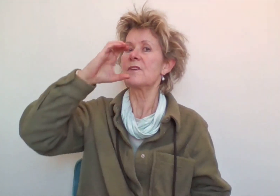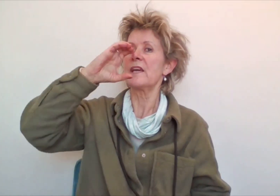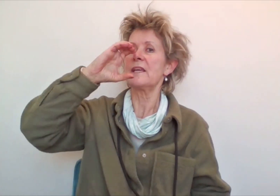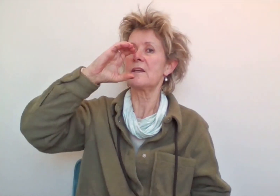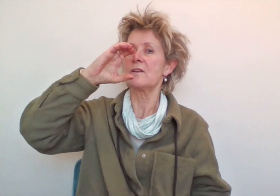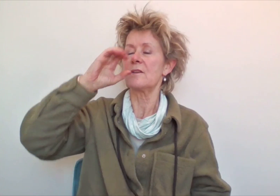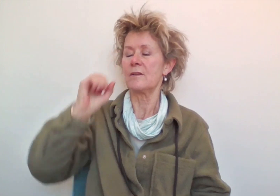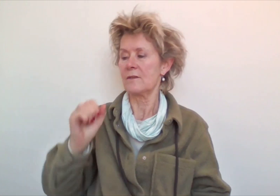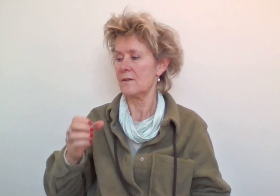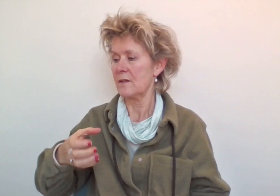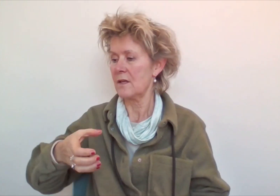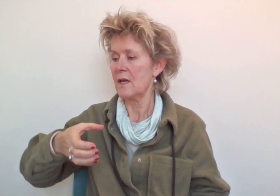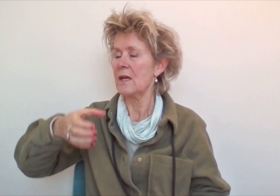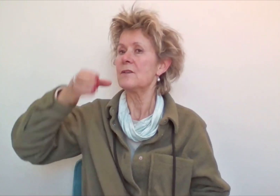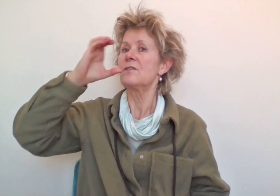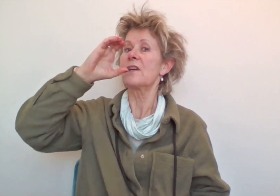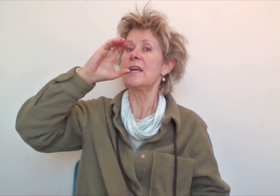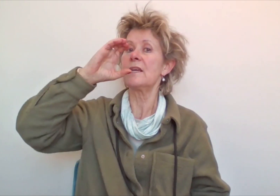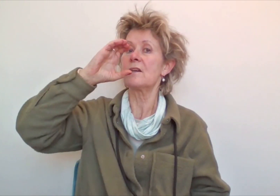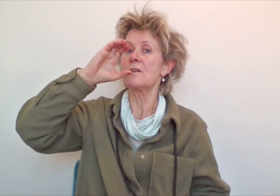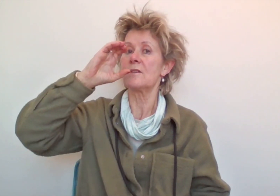Drinken. Drinken.